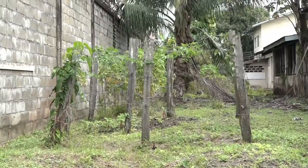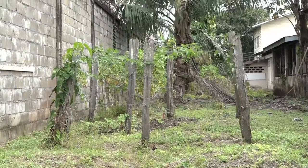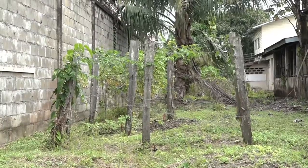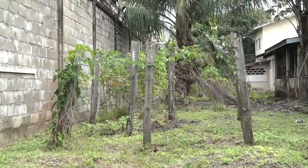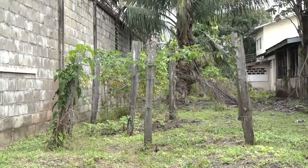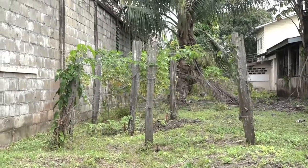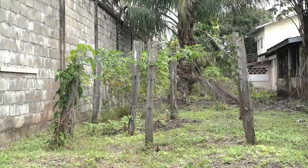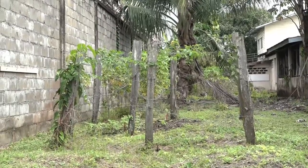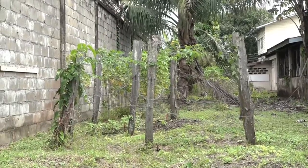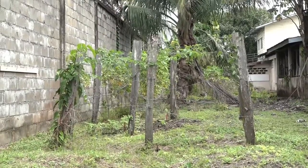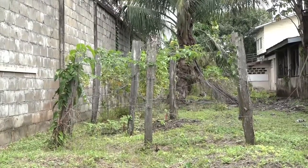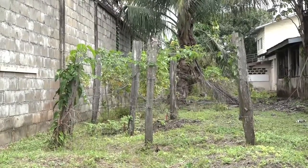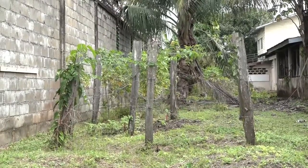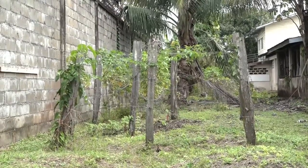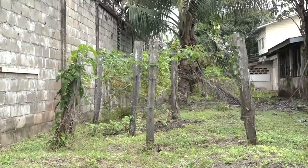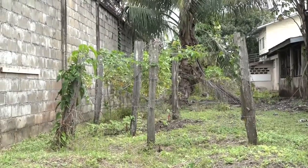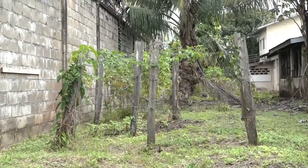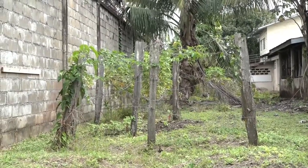vanuit LVV.